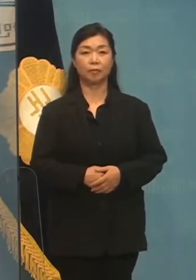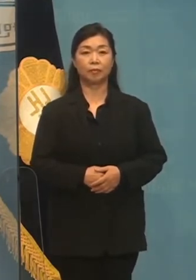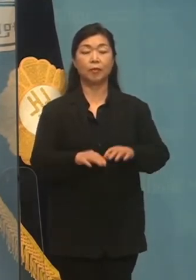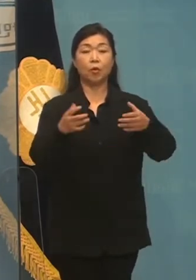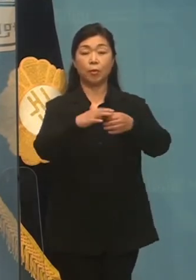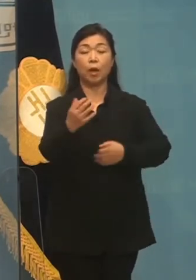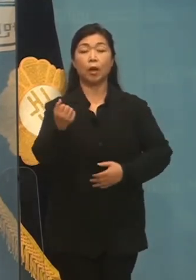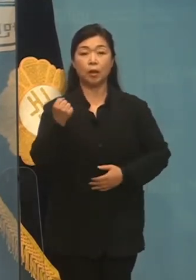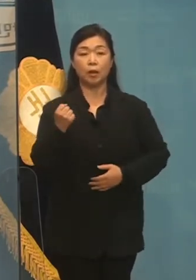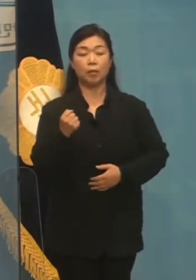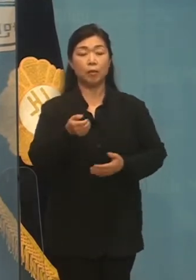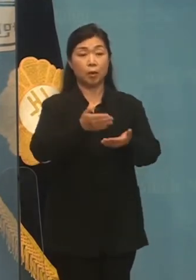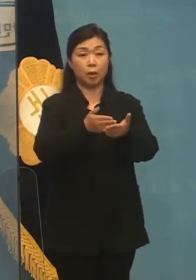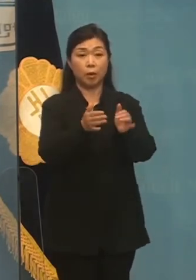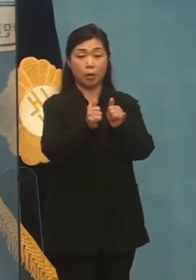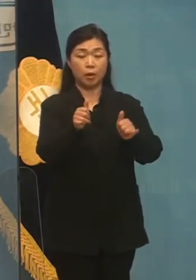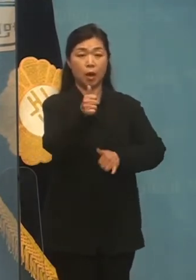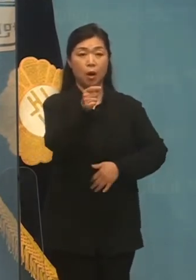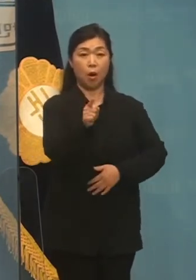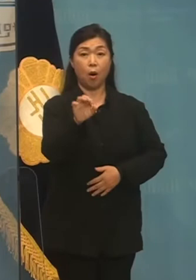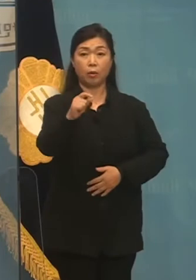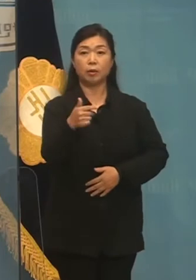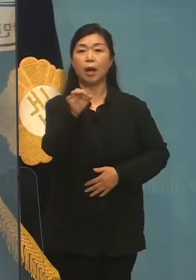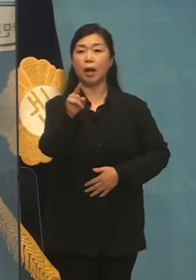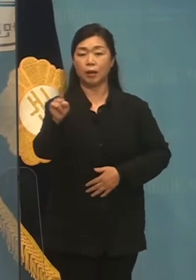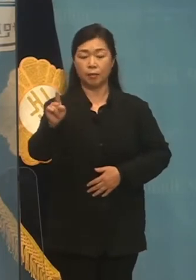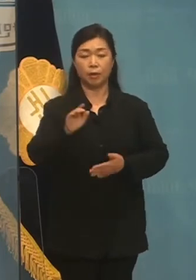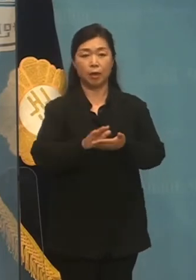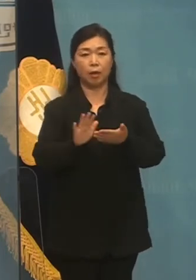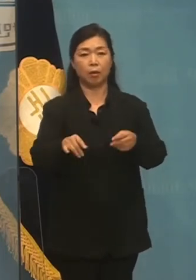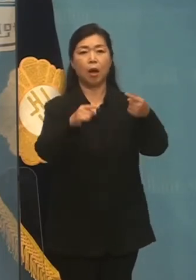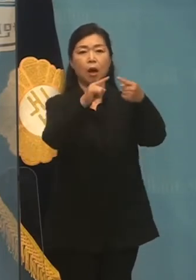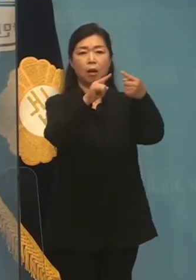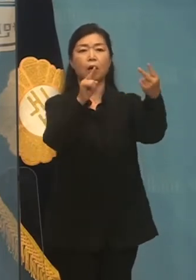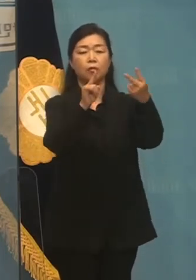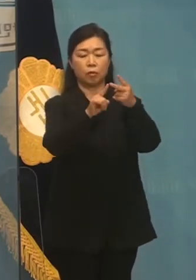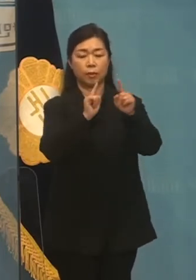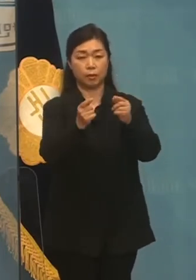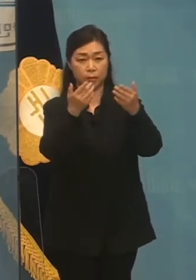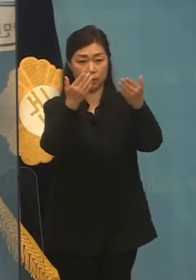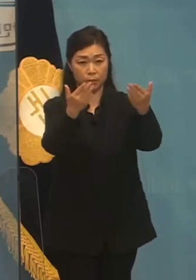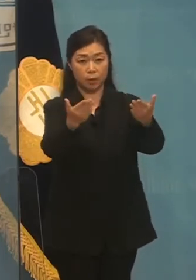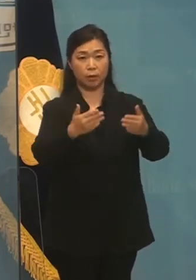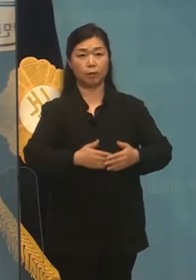국민의힘 수석대변인 서훈아입니다. 두 가지 구두 논평 하겠습니다.